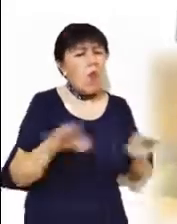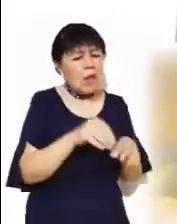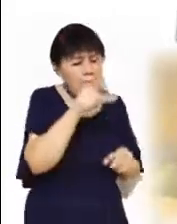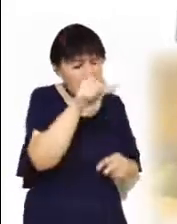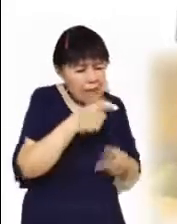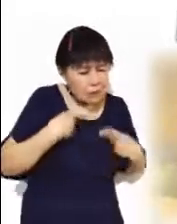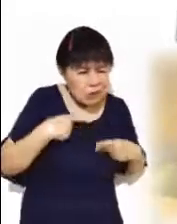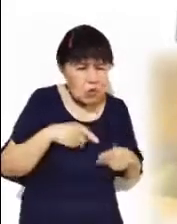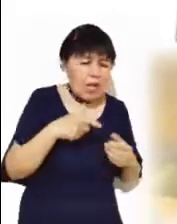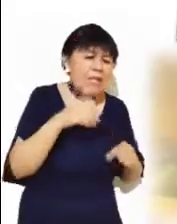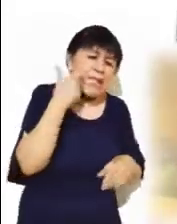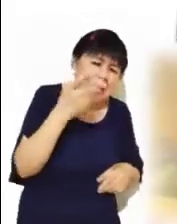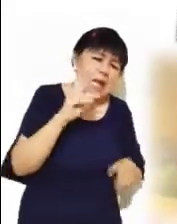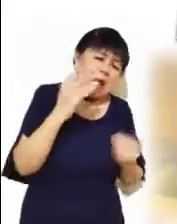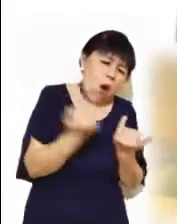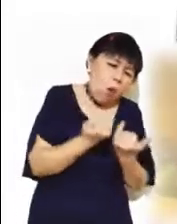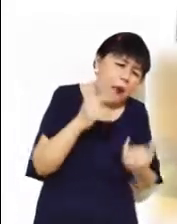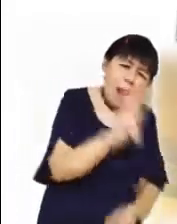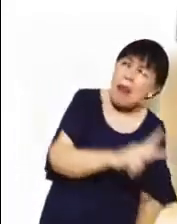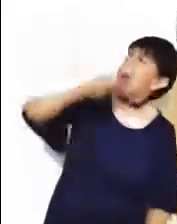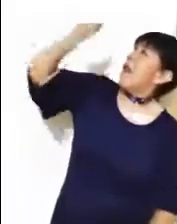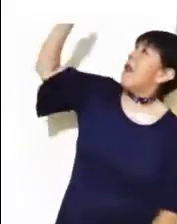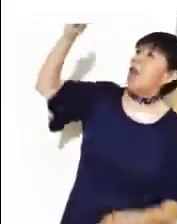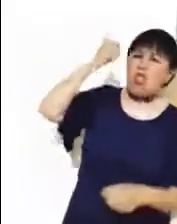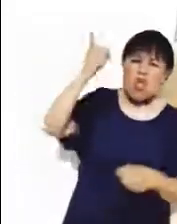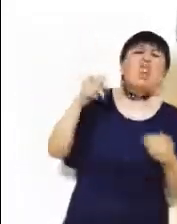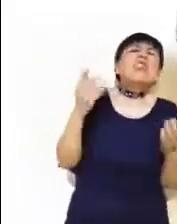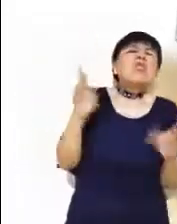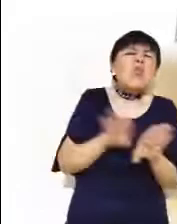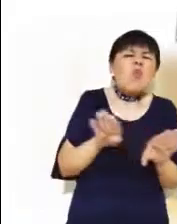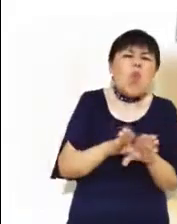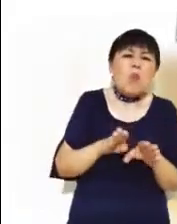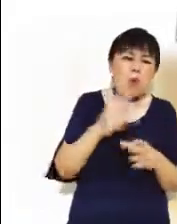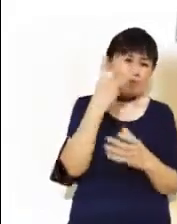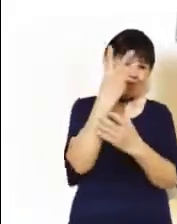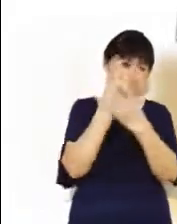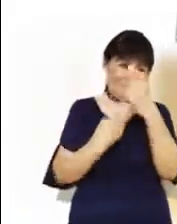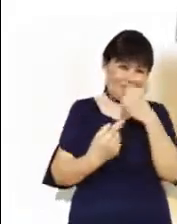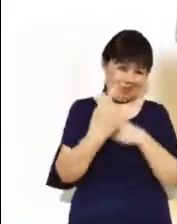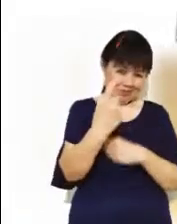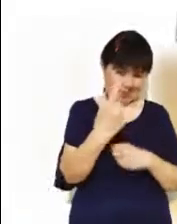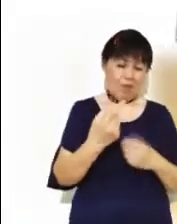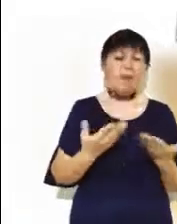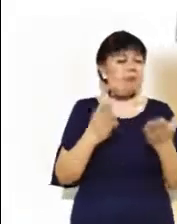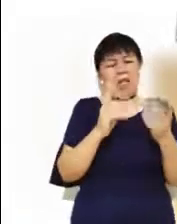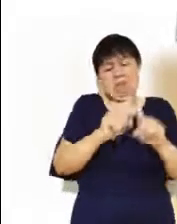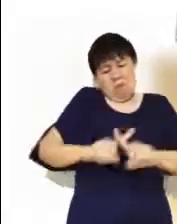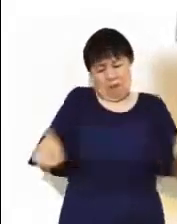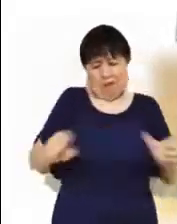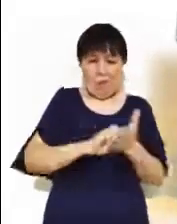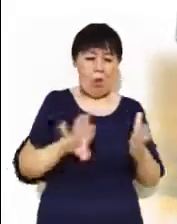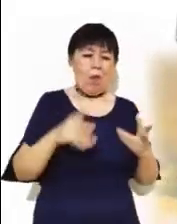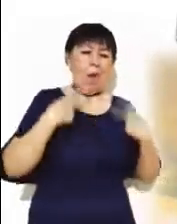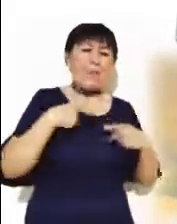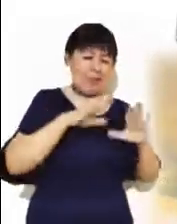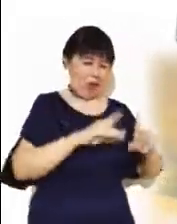Parecerse a Dios, que es uno y trino. Es muy diferente cuando por encima de las personas